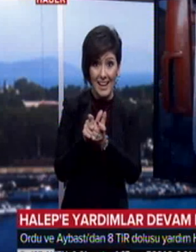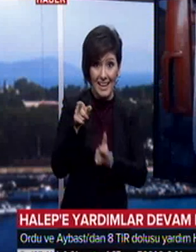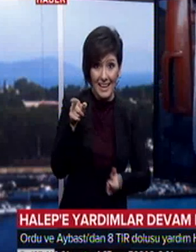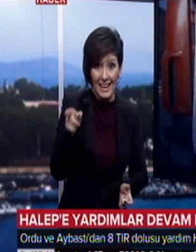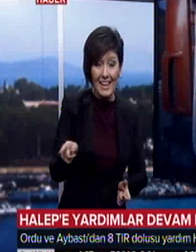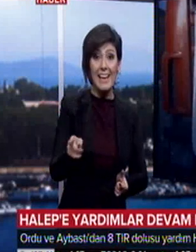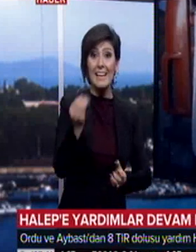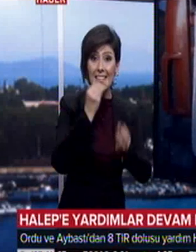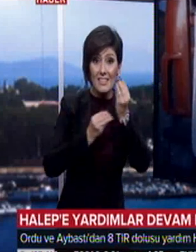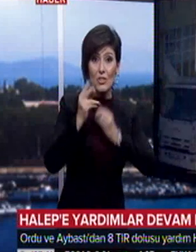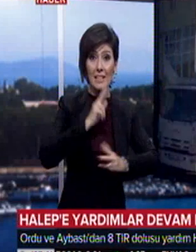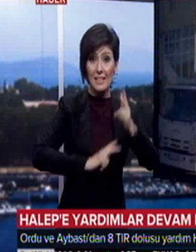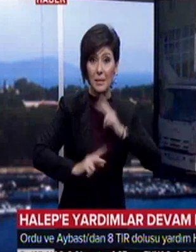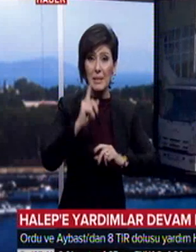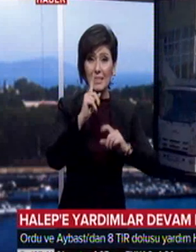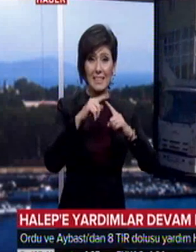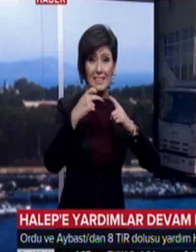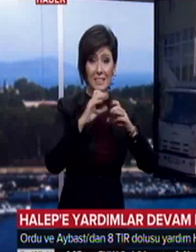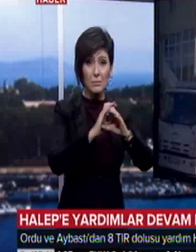giyecekten oluşan 1 tır dolusu malzemeyi Halep'e gönderdi.